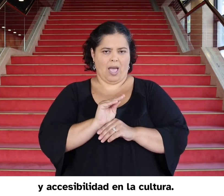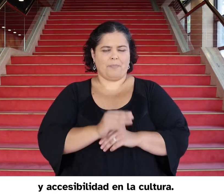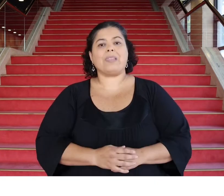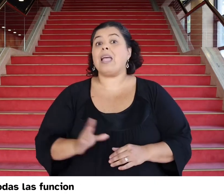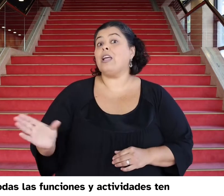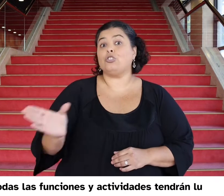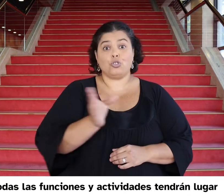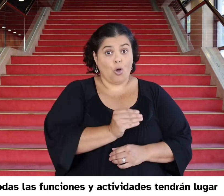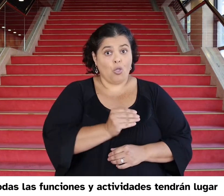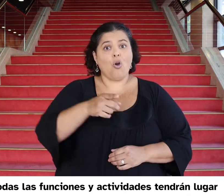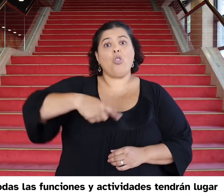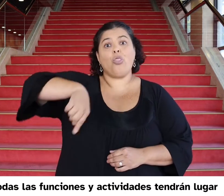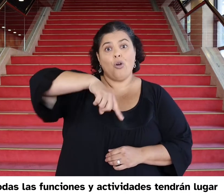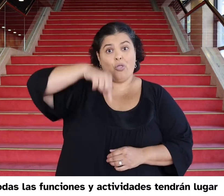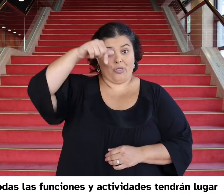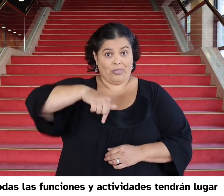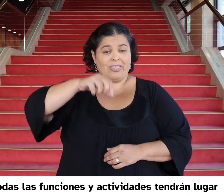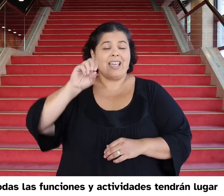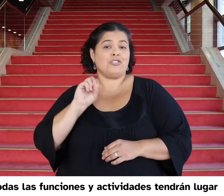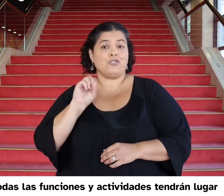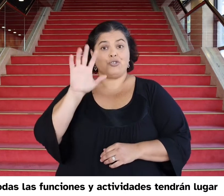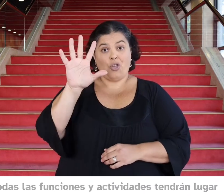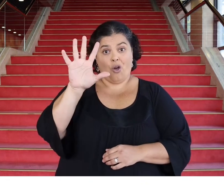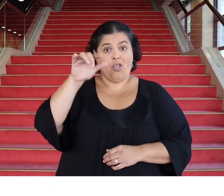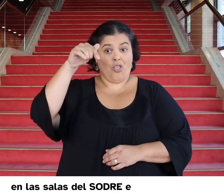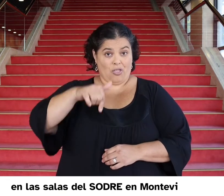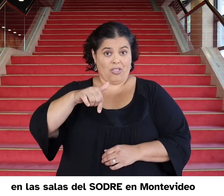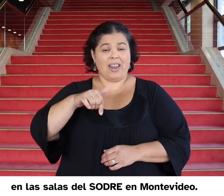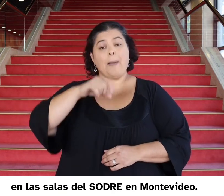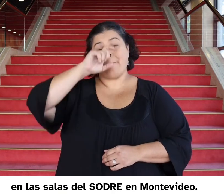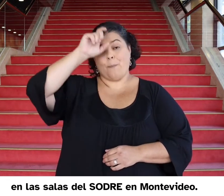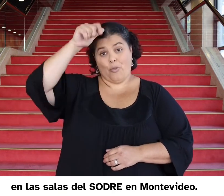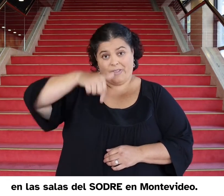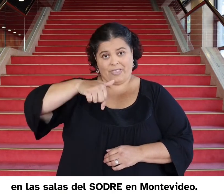Todas las funciones y actividades tendrán lugar en las salas del sodre en Montevideo.